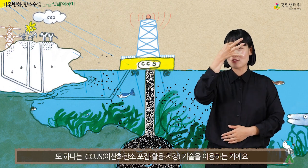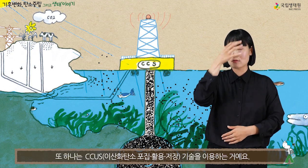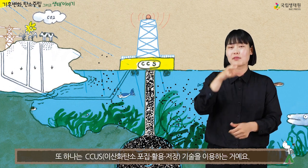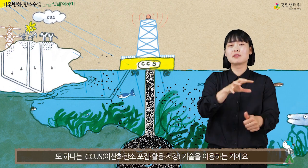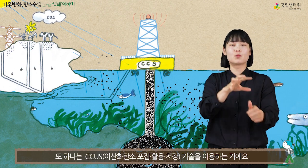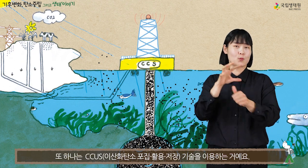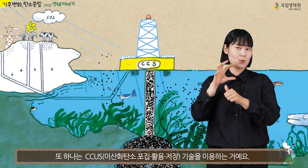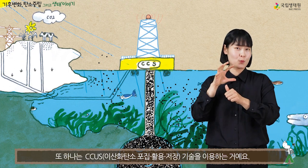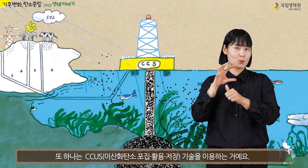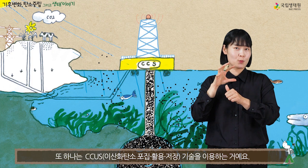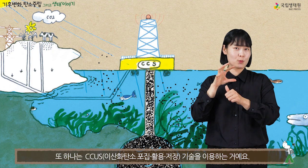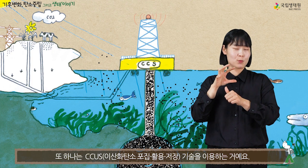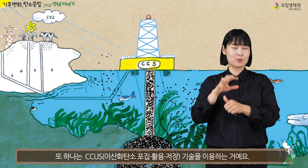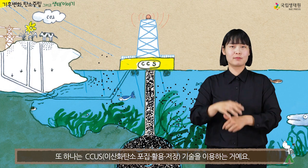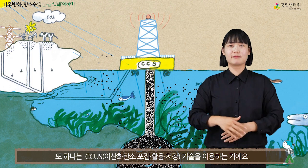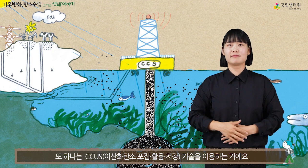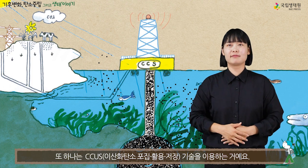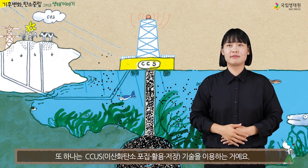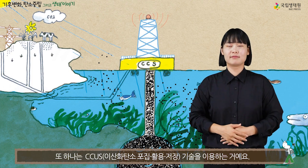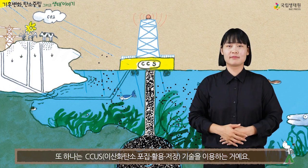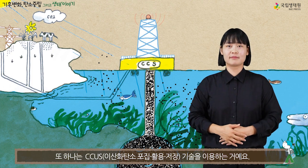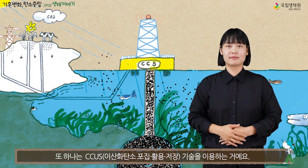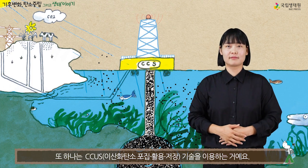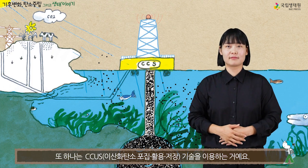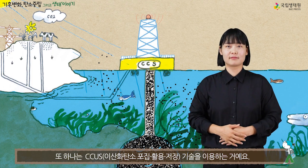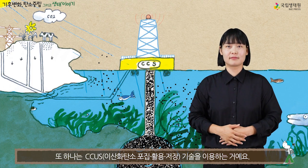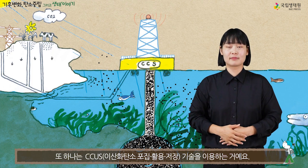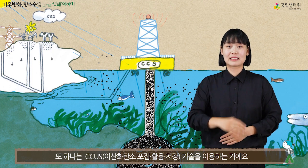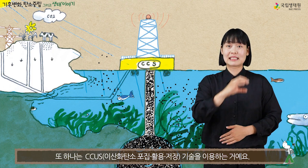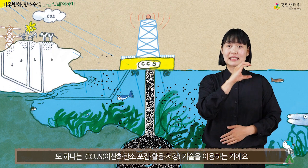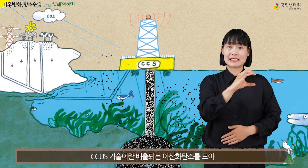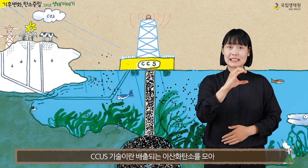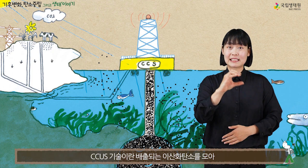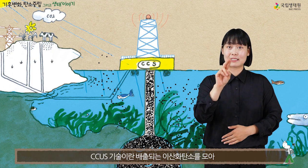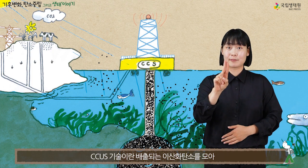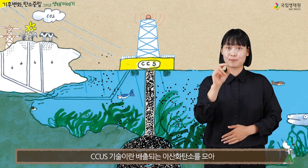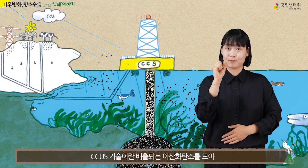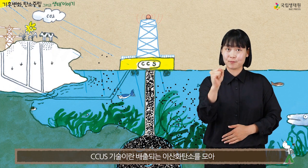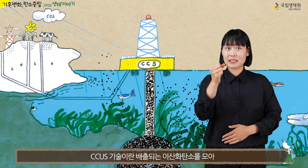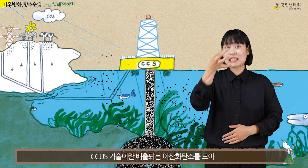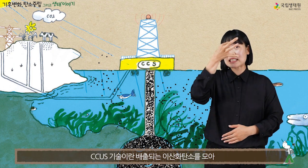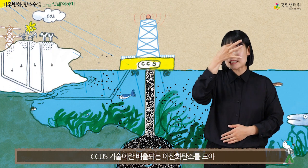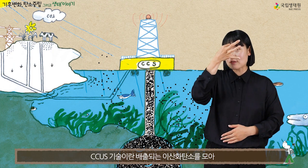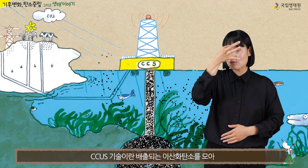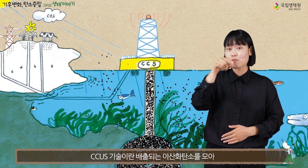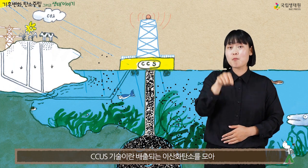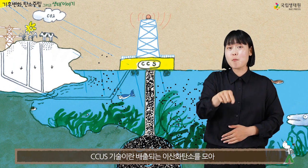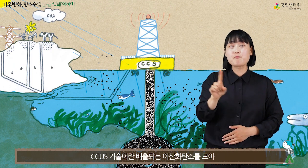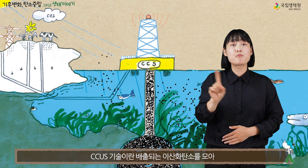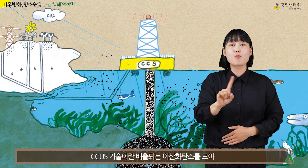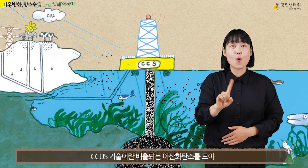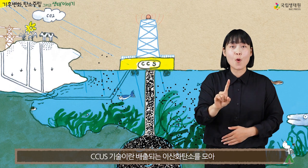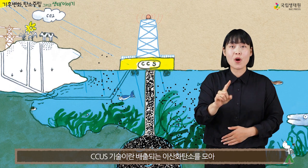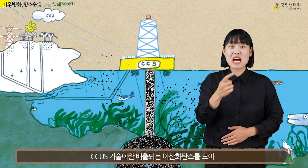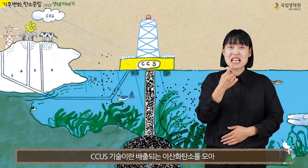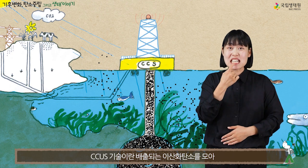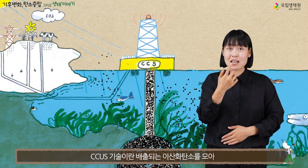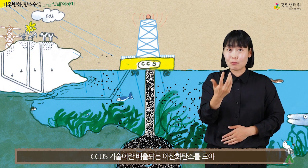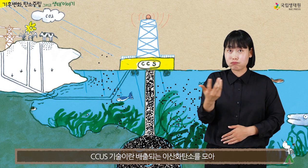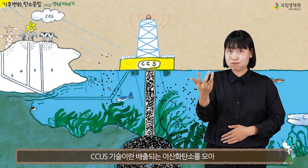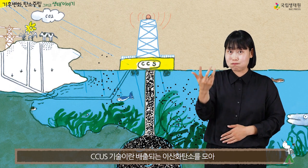이산화탄소 포집, 활용, 저장 기술을 이용하는 거예요. CCUS 기술이란